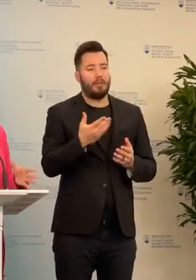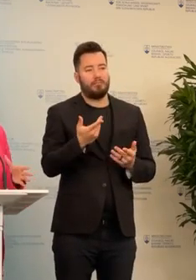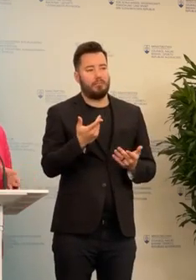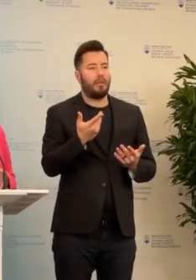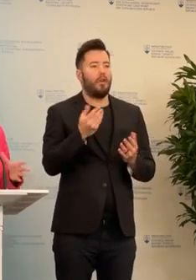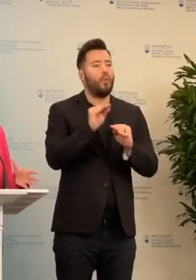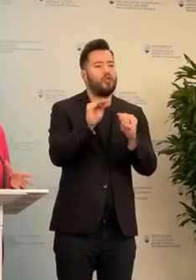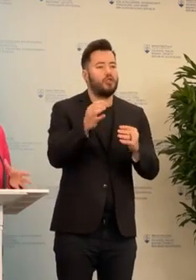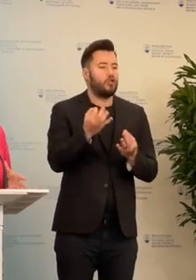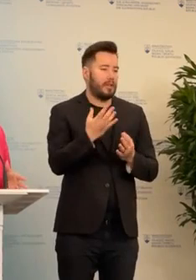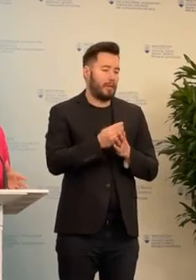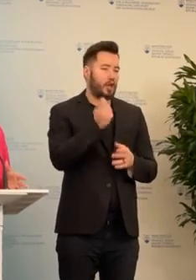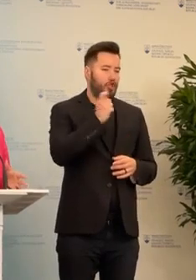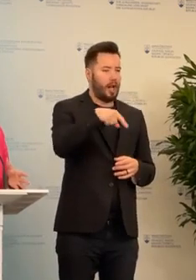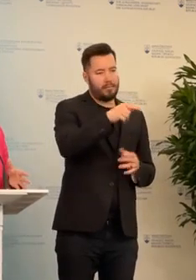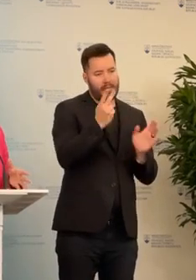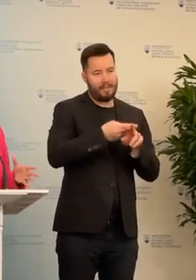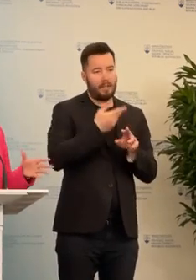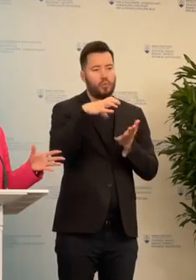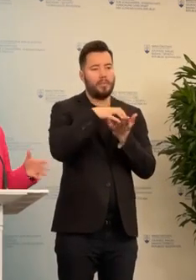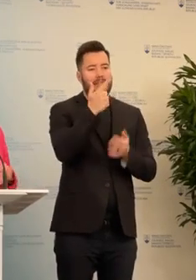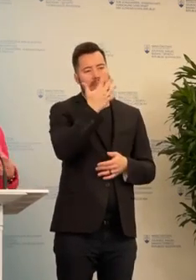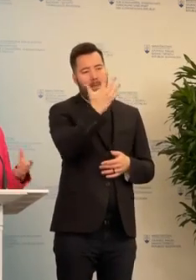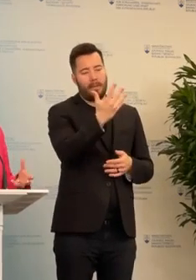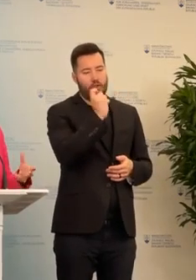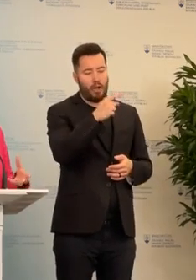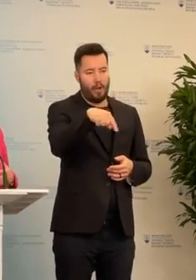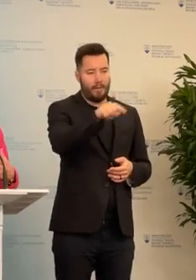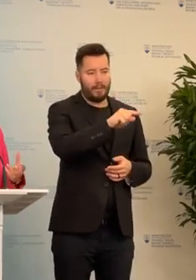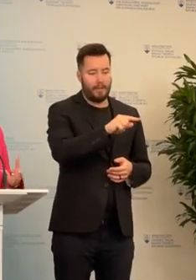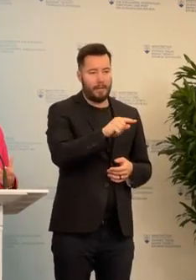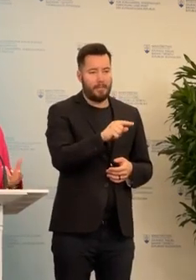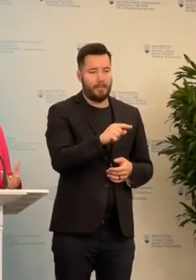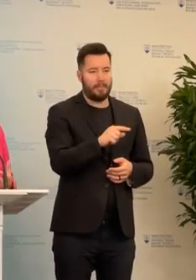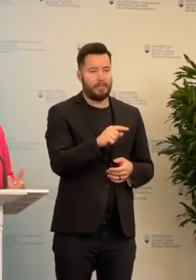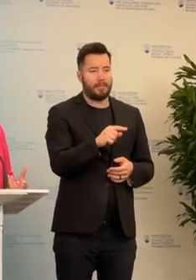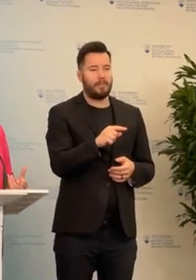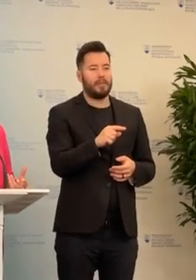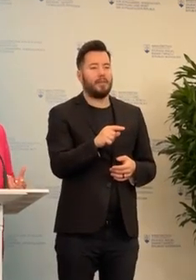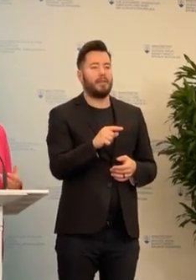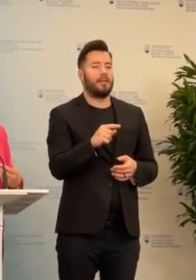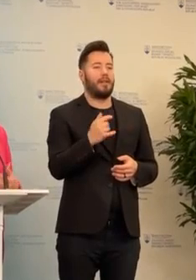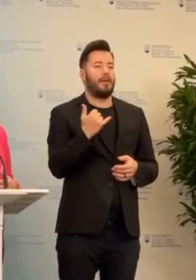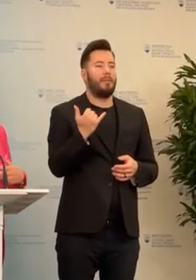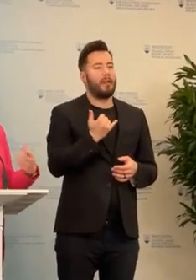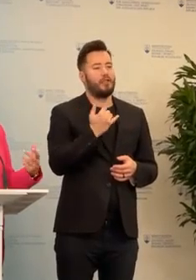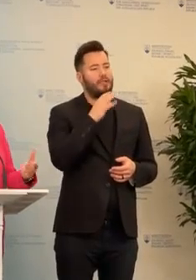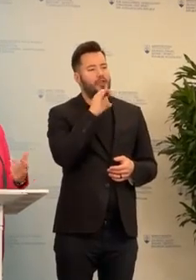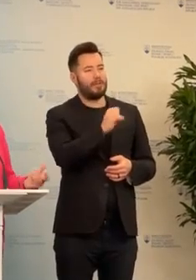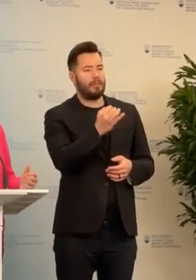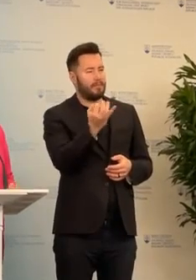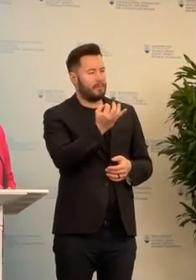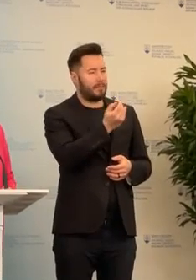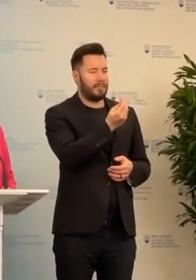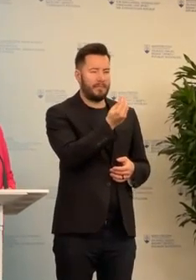skupinu 20-25 žiakov. A teraz ako si ja v tých skupinech štandardne môžem všimnúť nejaké znaky, že sa niečo deje, že